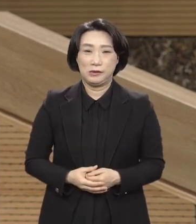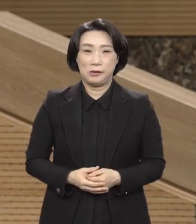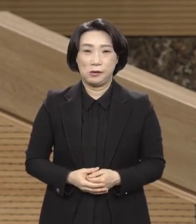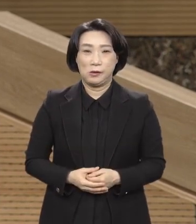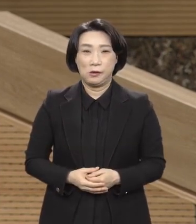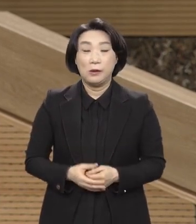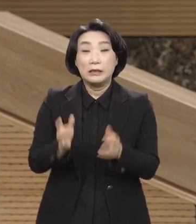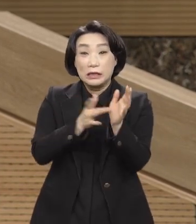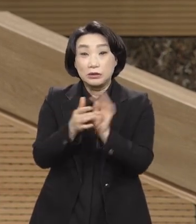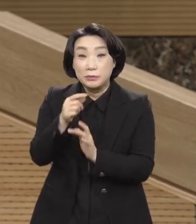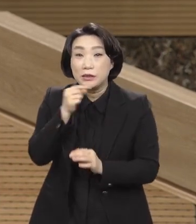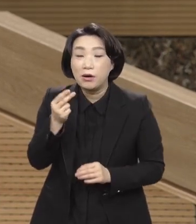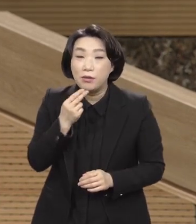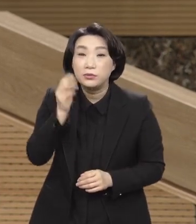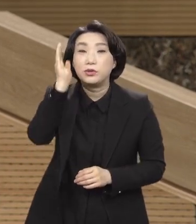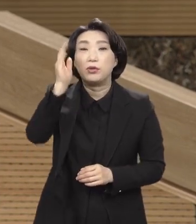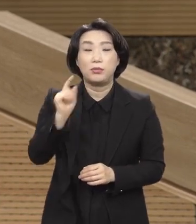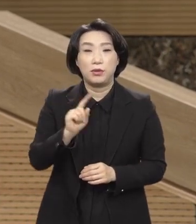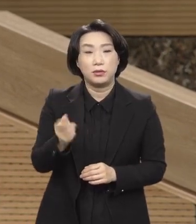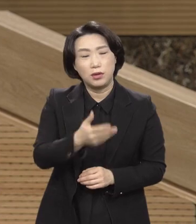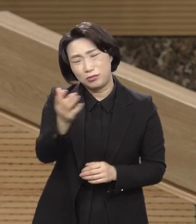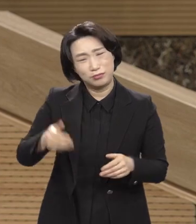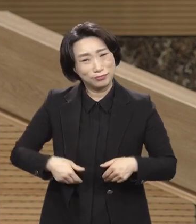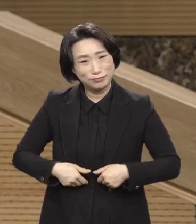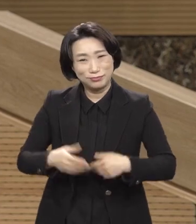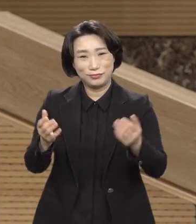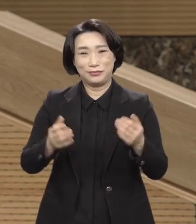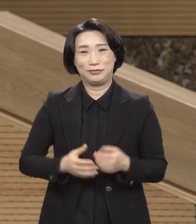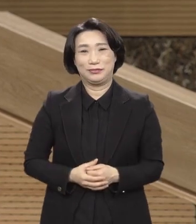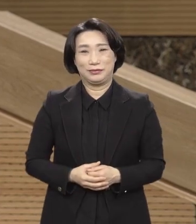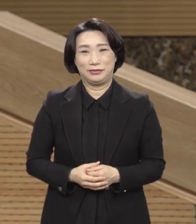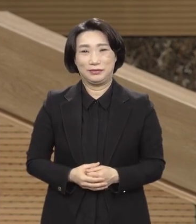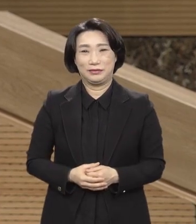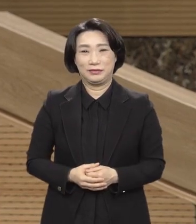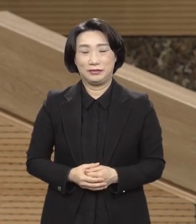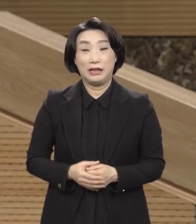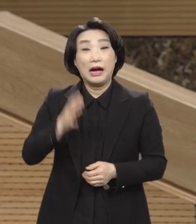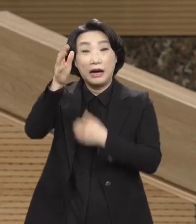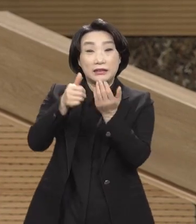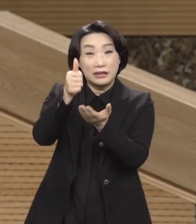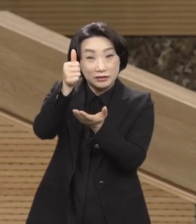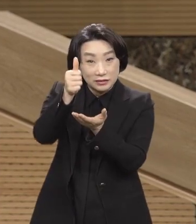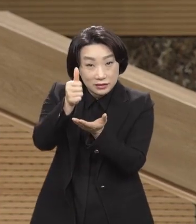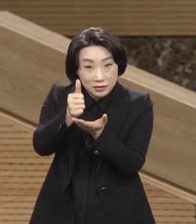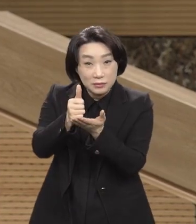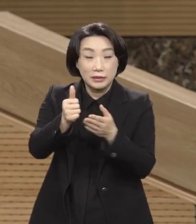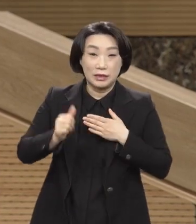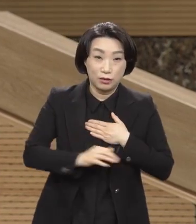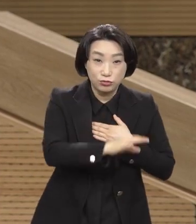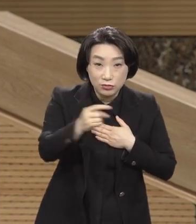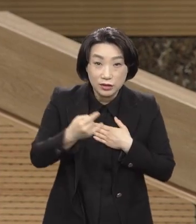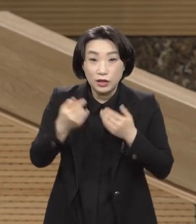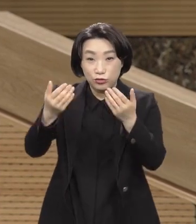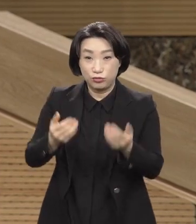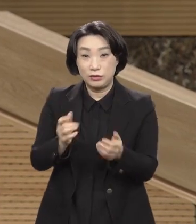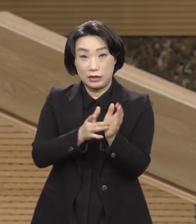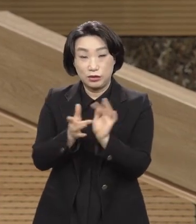예수 피가 없는 설교 아무 가치가 없어 아멘 하나님이 우리에게 주신 예수 이름의